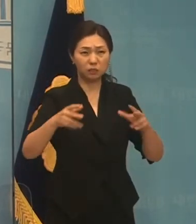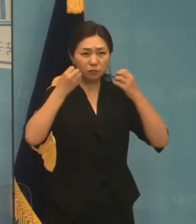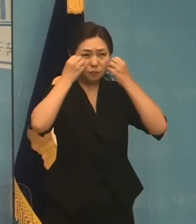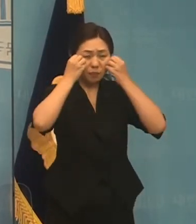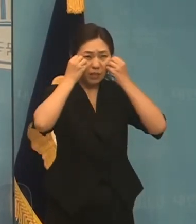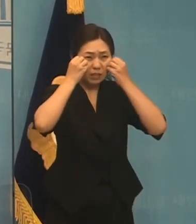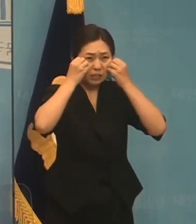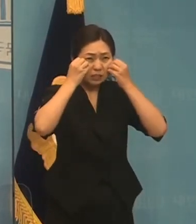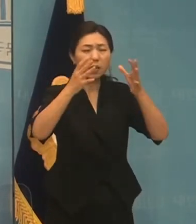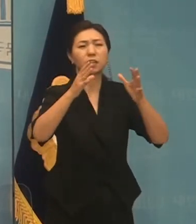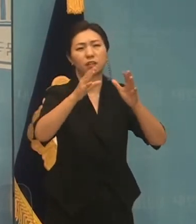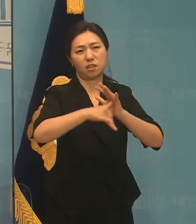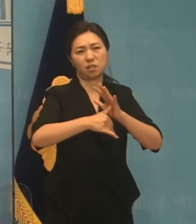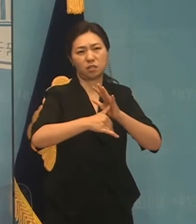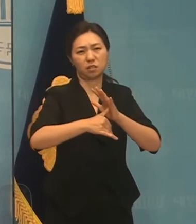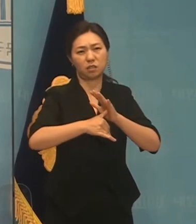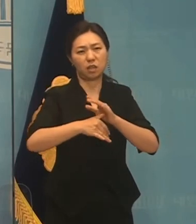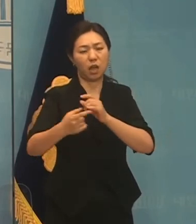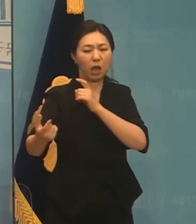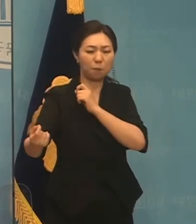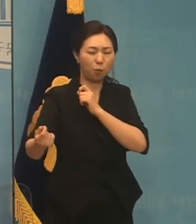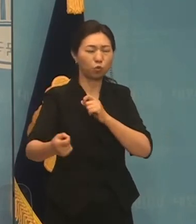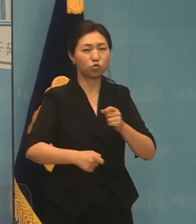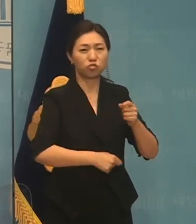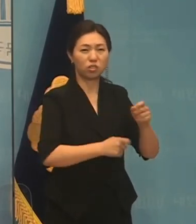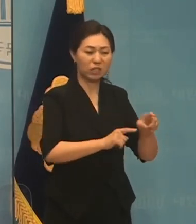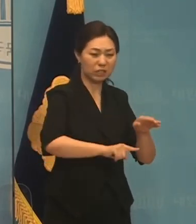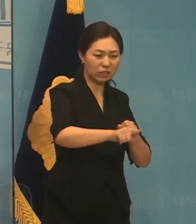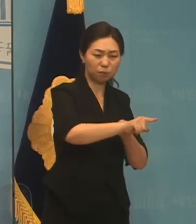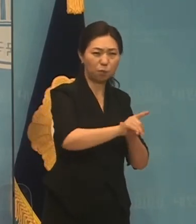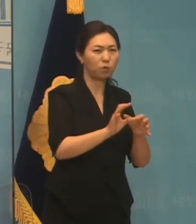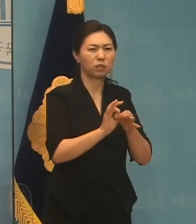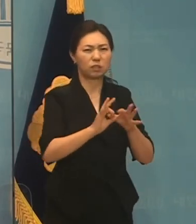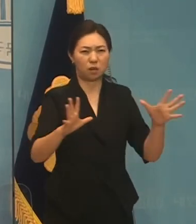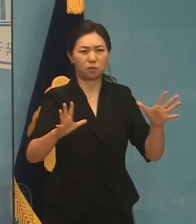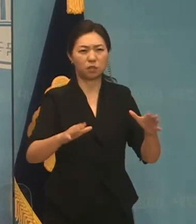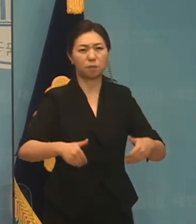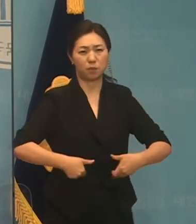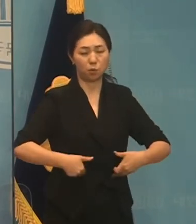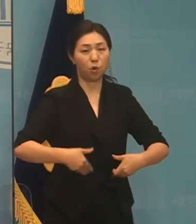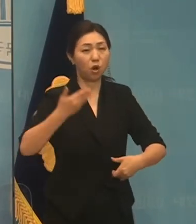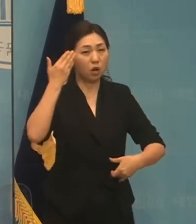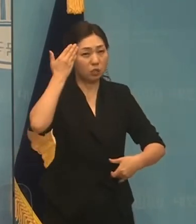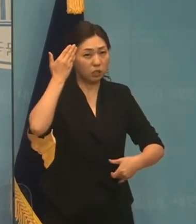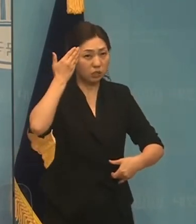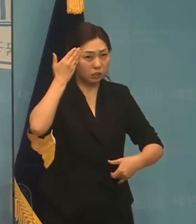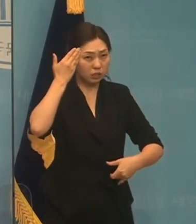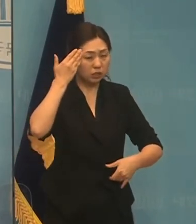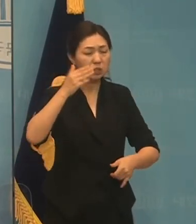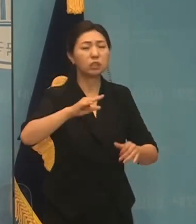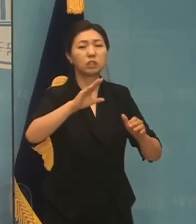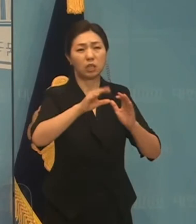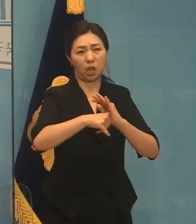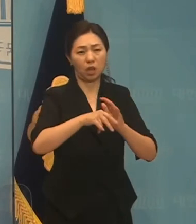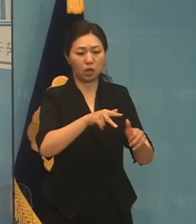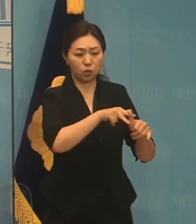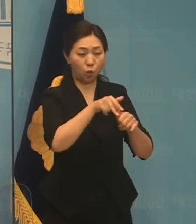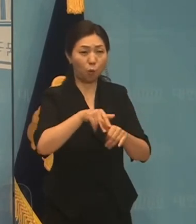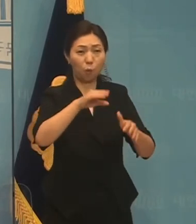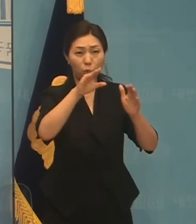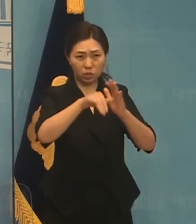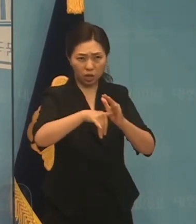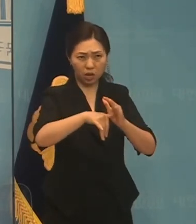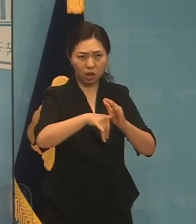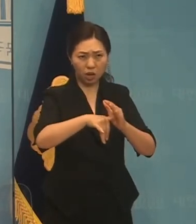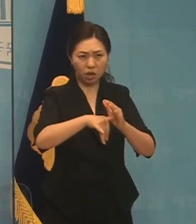벗어나야 합니다. 지식정보삭, 곧 정보 운명 시대에 맞는 국가 운영